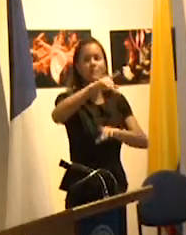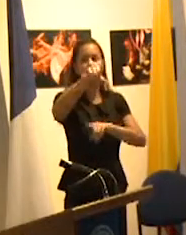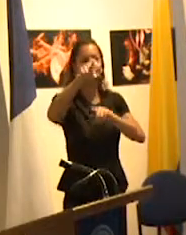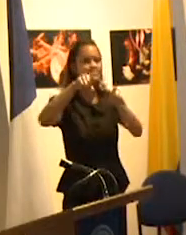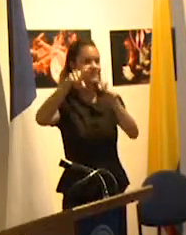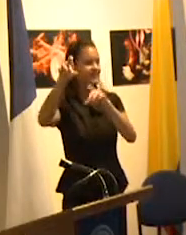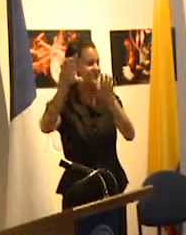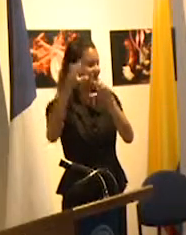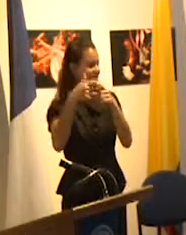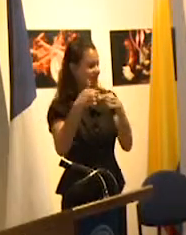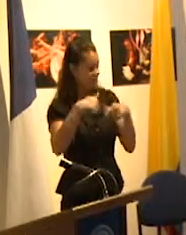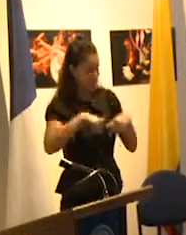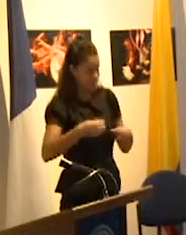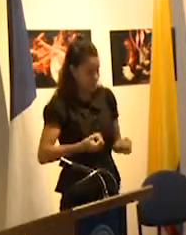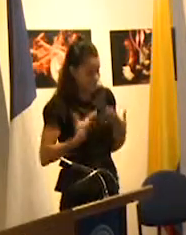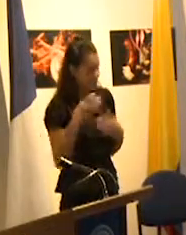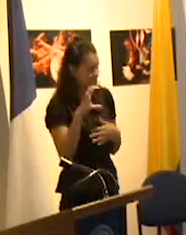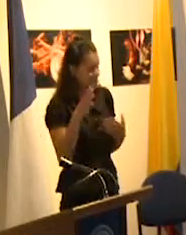que